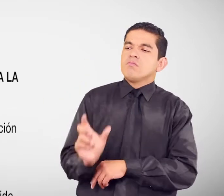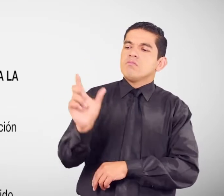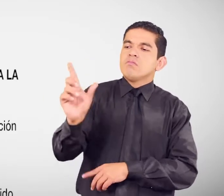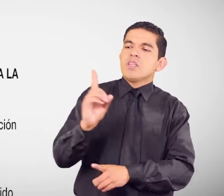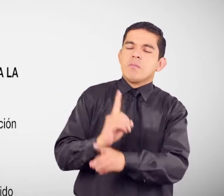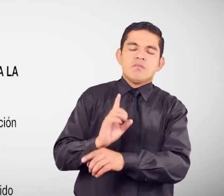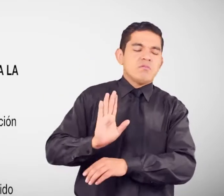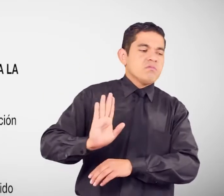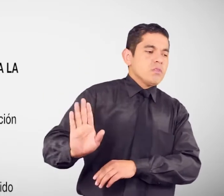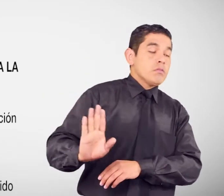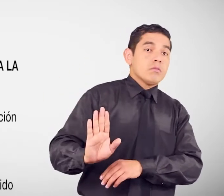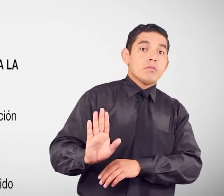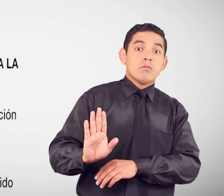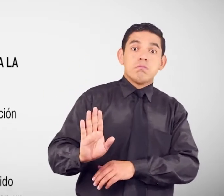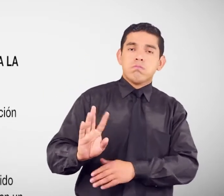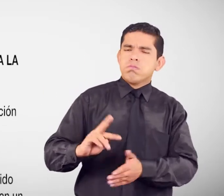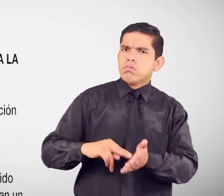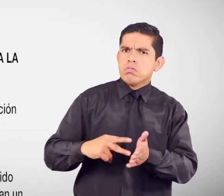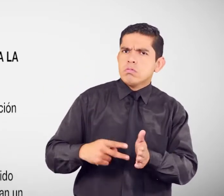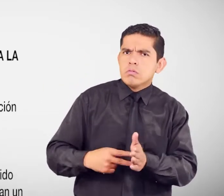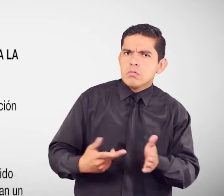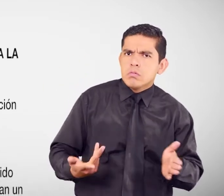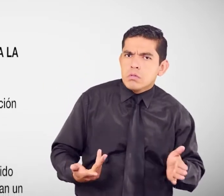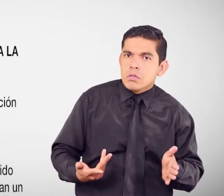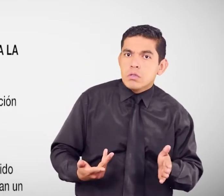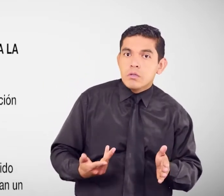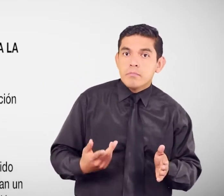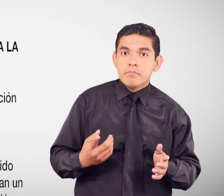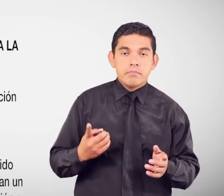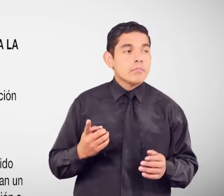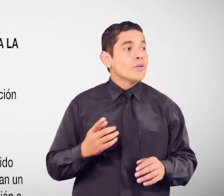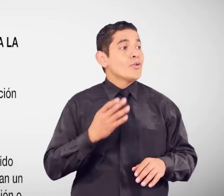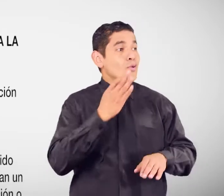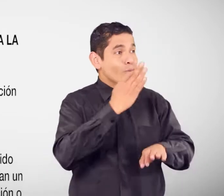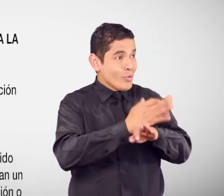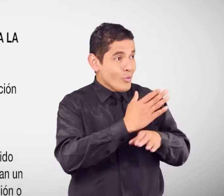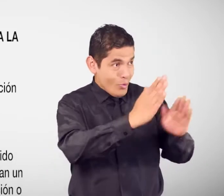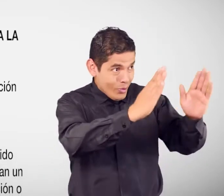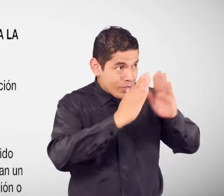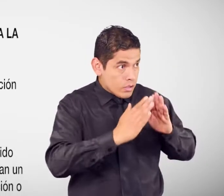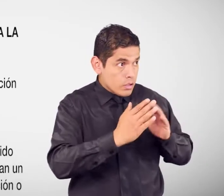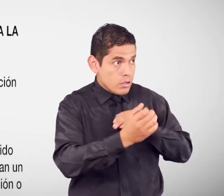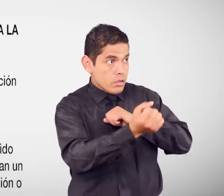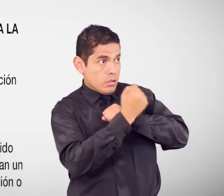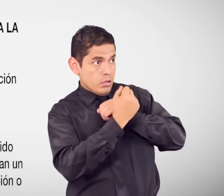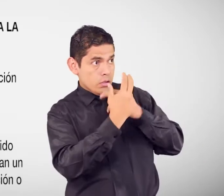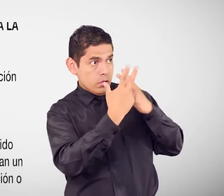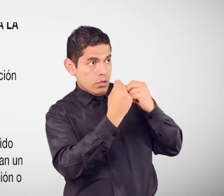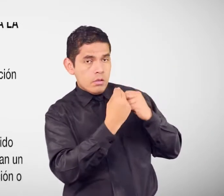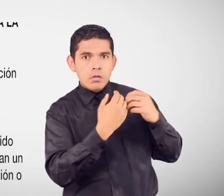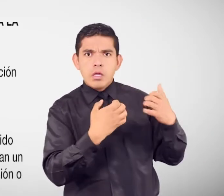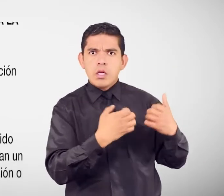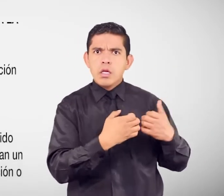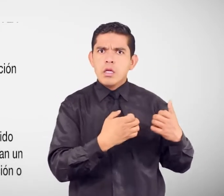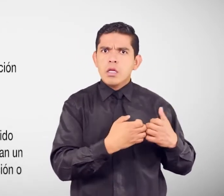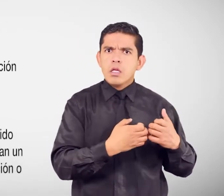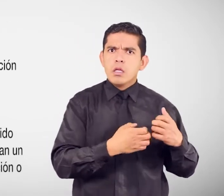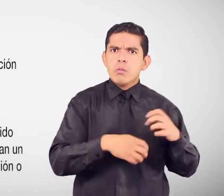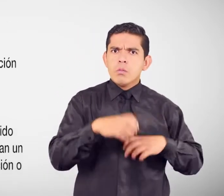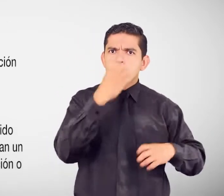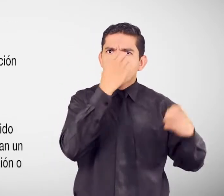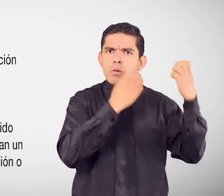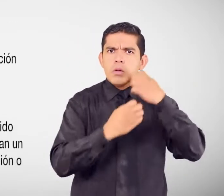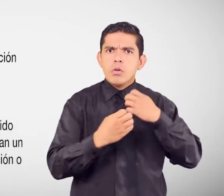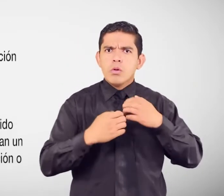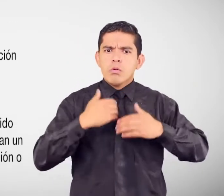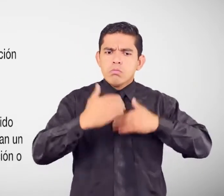significa? No te asignan Un turno Para ser atendido Por el equipo De calificación O no te dan Un trámite efectivo Al